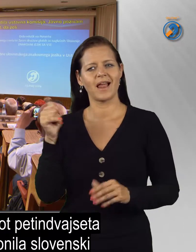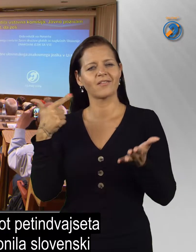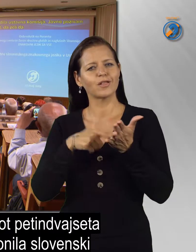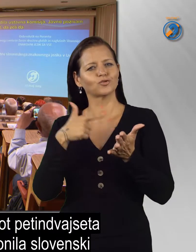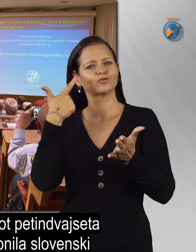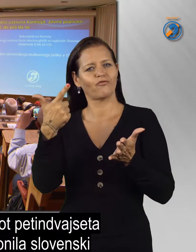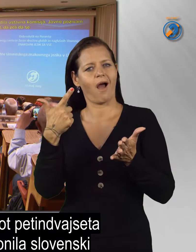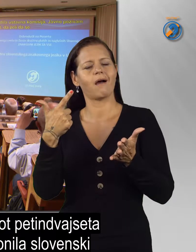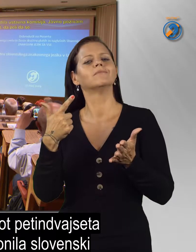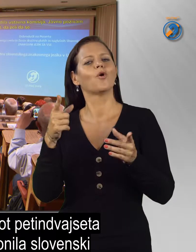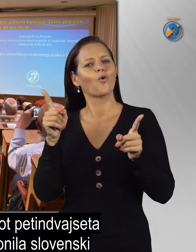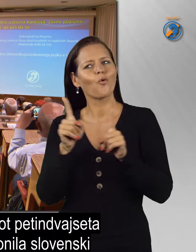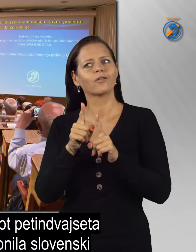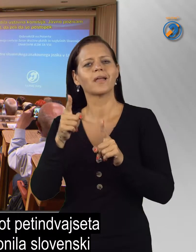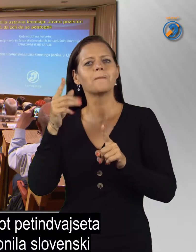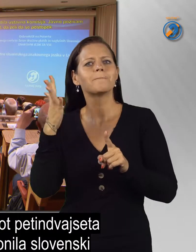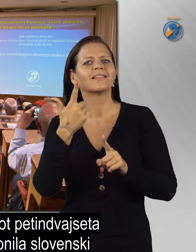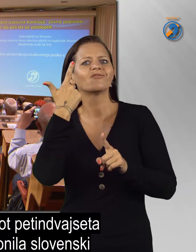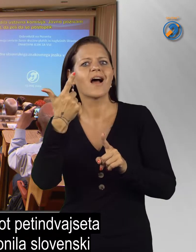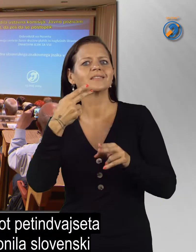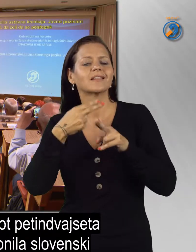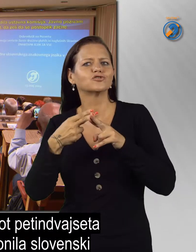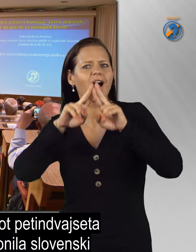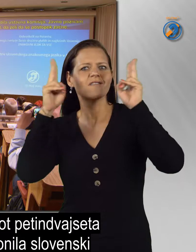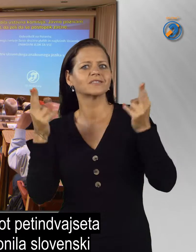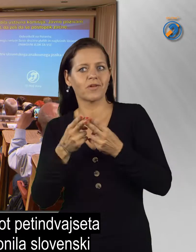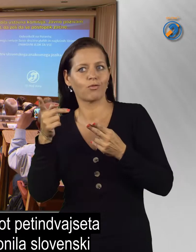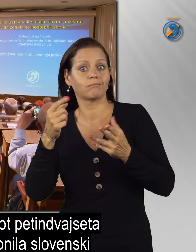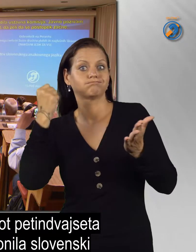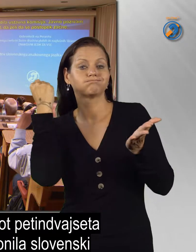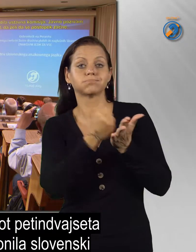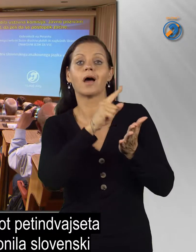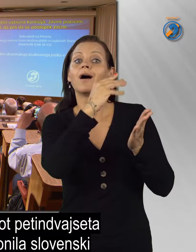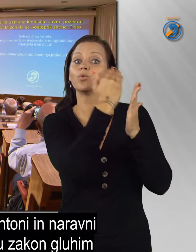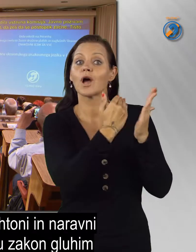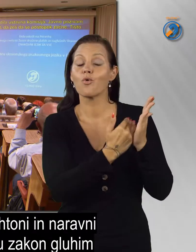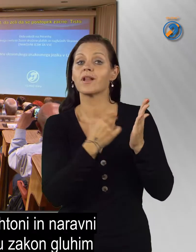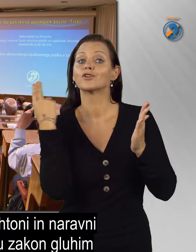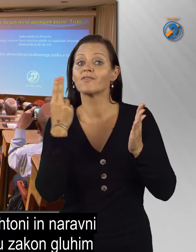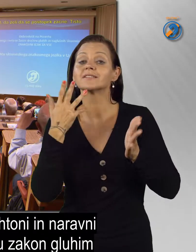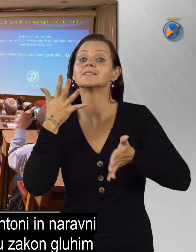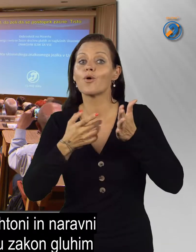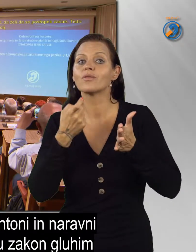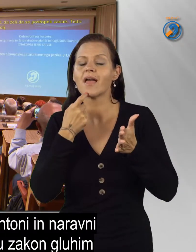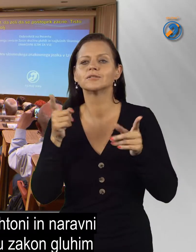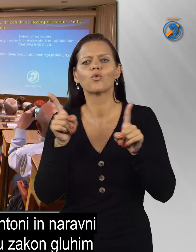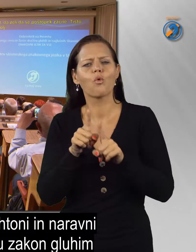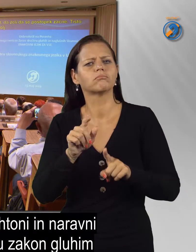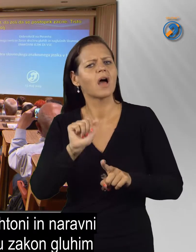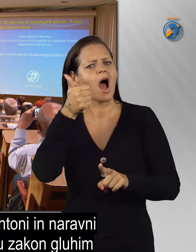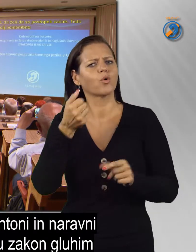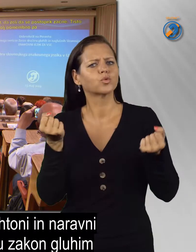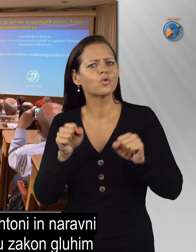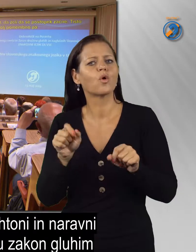2002 kot 25. država na svetu uzakonila slovenski znakovni jezik kot avtohtoni in